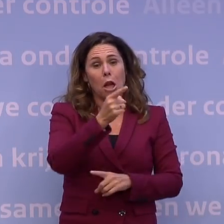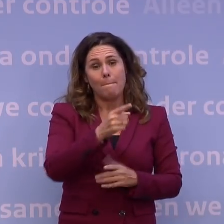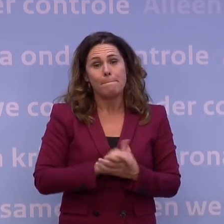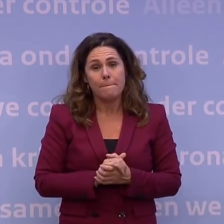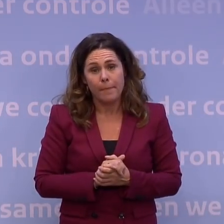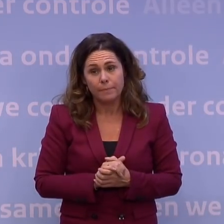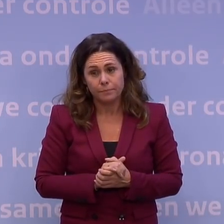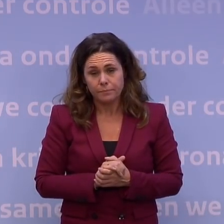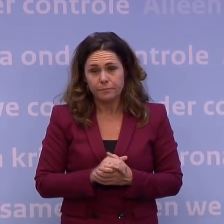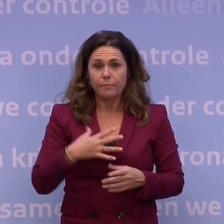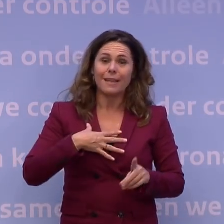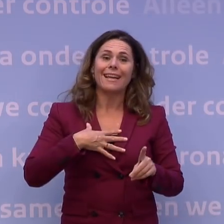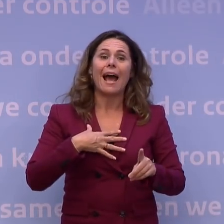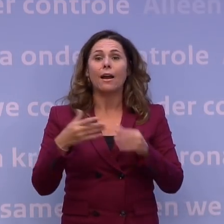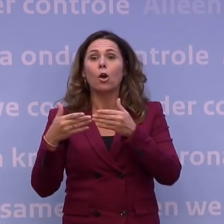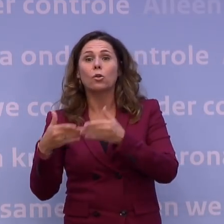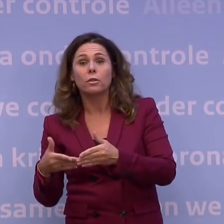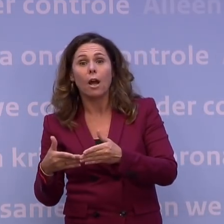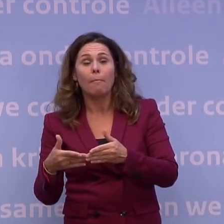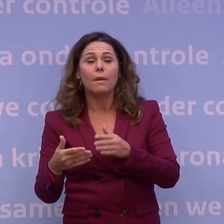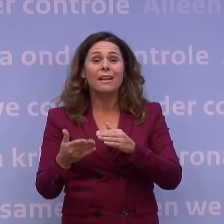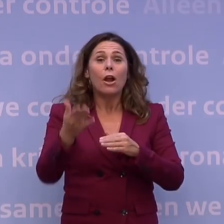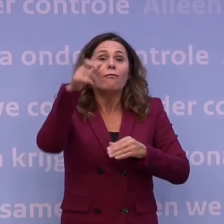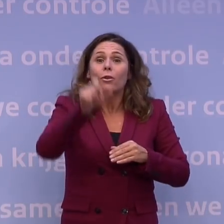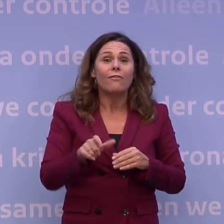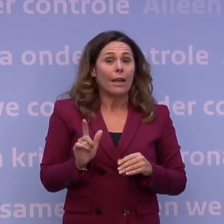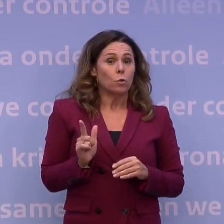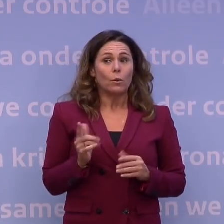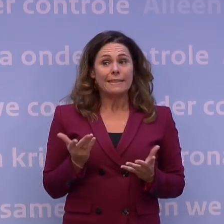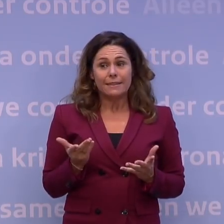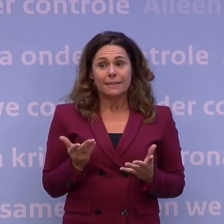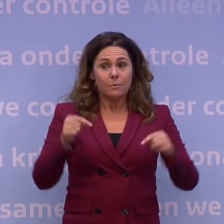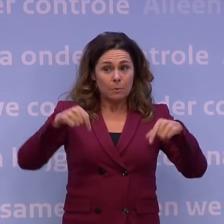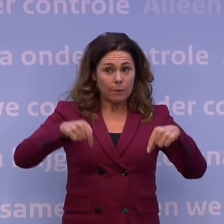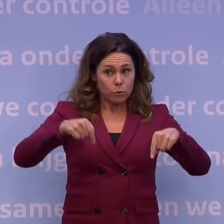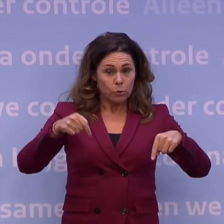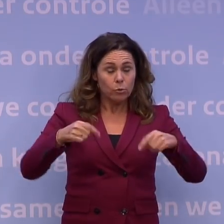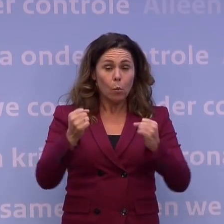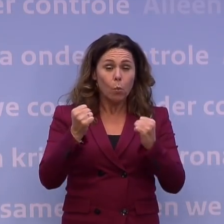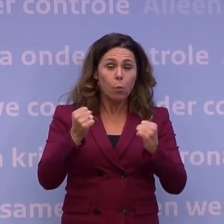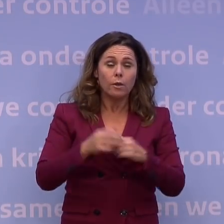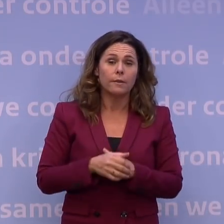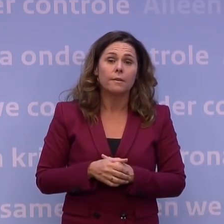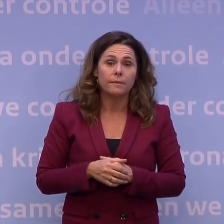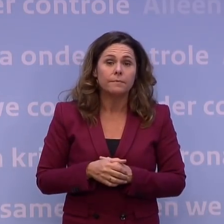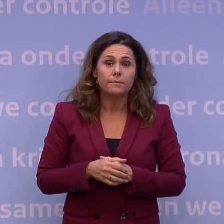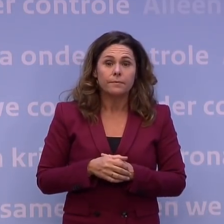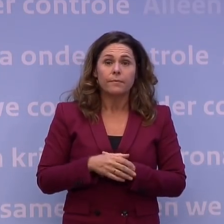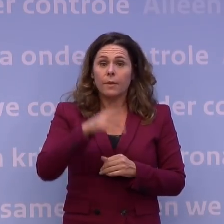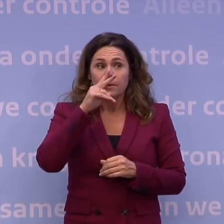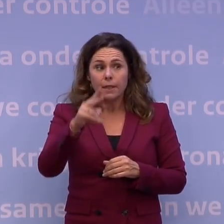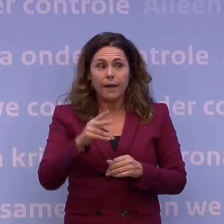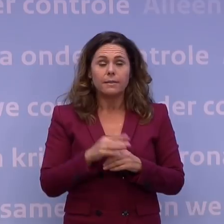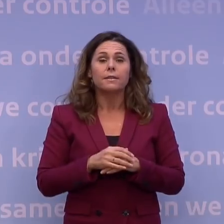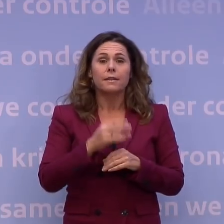Maar De Haag en Rotterdam, dat was vorige week nog niet, maar daar is dat nu ook stevig aan de hand. Als je kijkt naar de getallen zie je, op